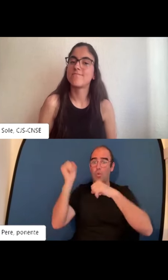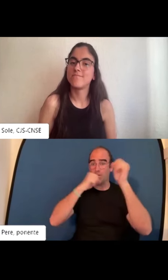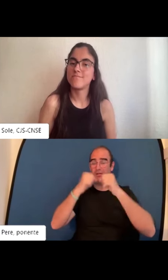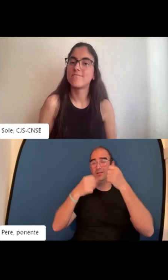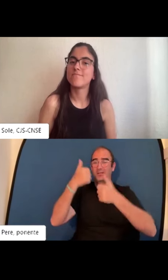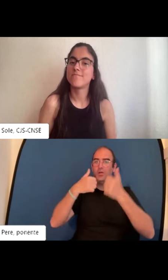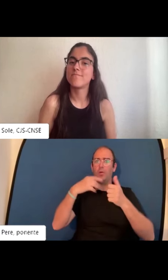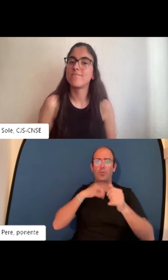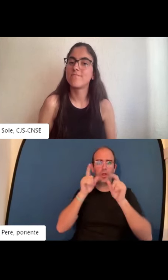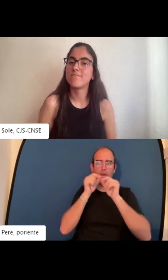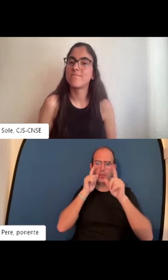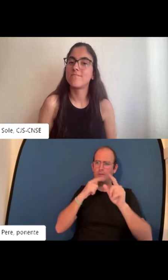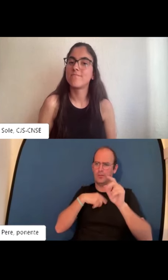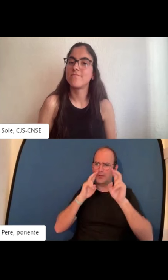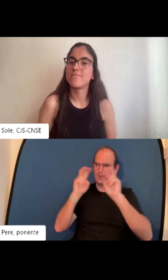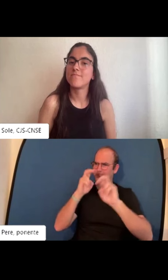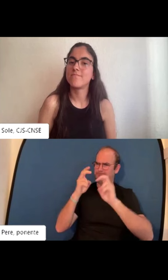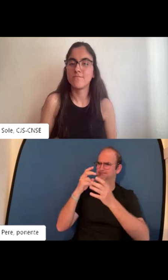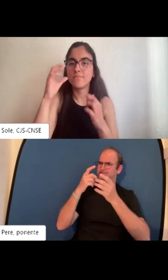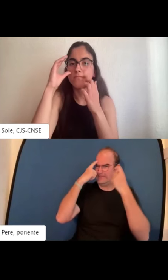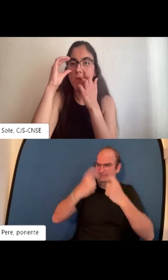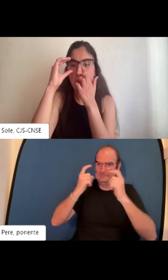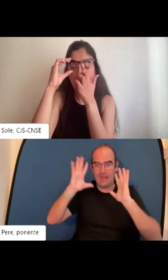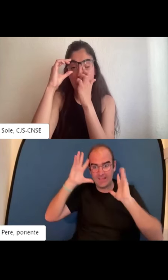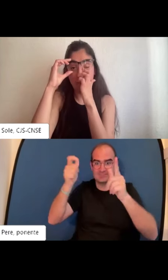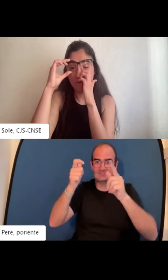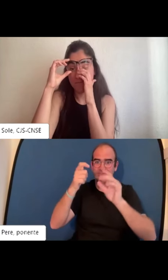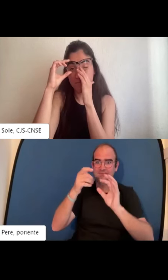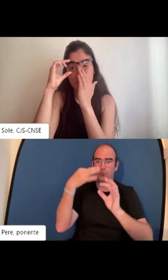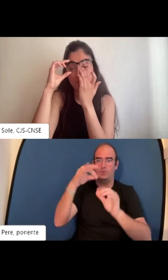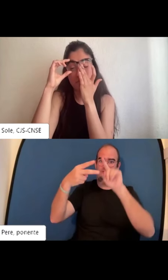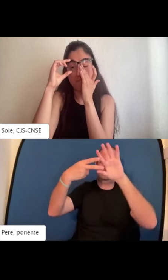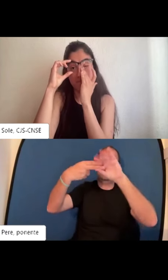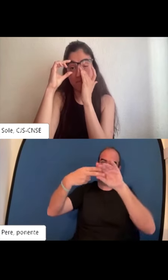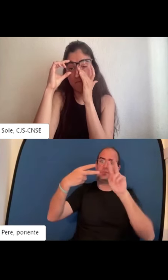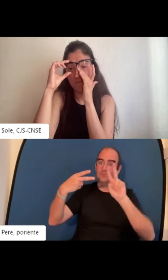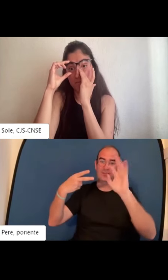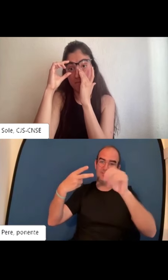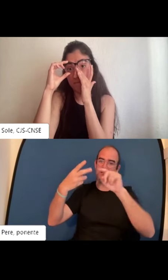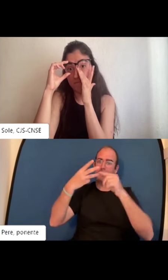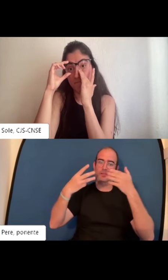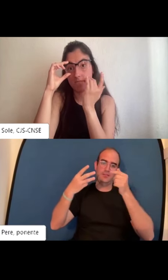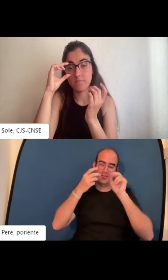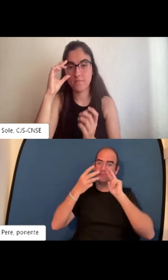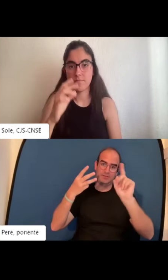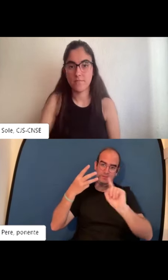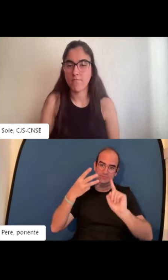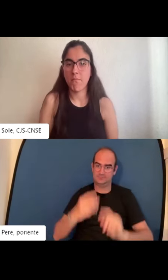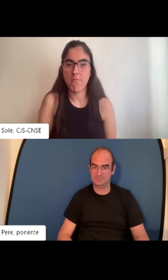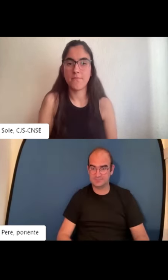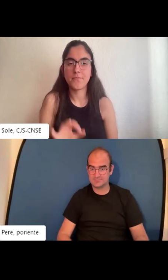y la competencia pues llega un momento que también tú mismo te vas dando cuenta y haces ese esfuerzo hasta llegar a conseguir